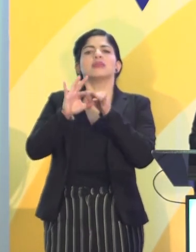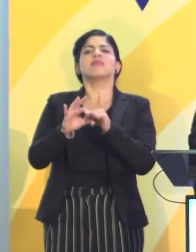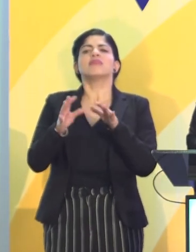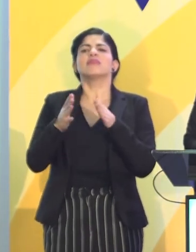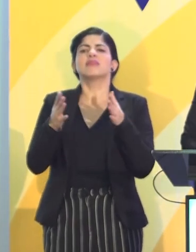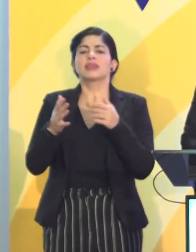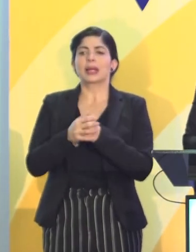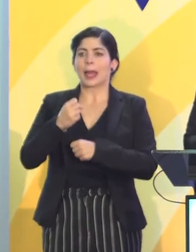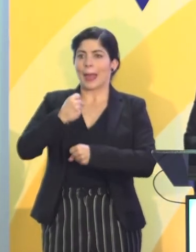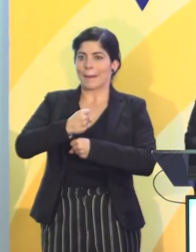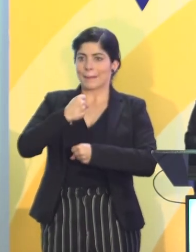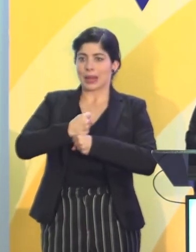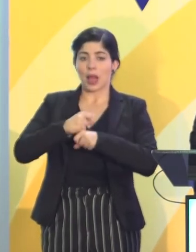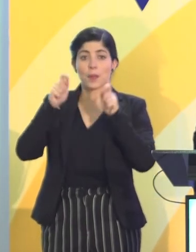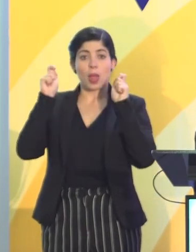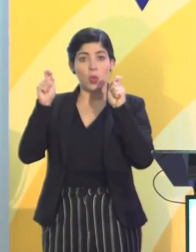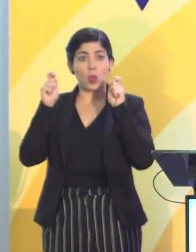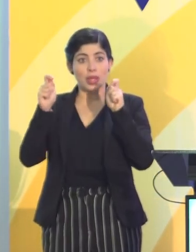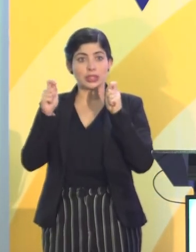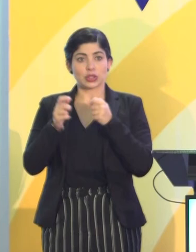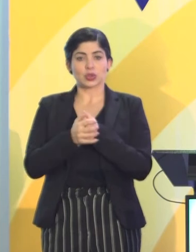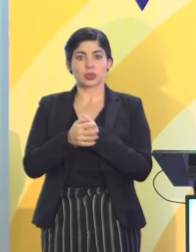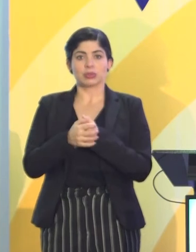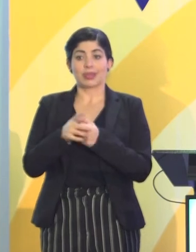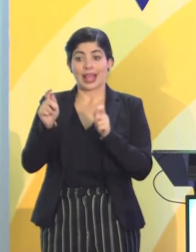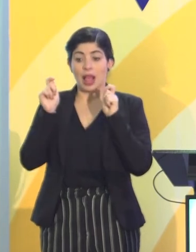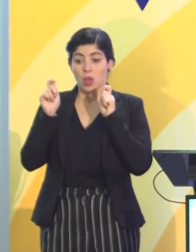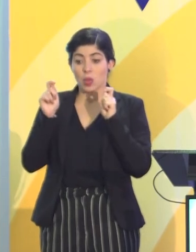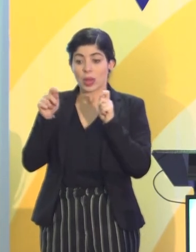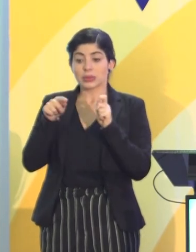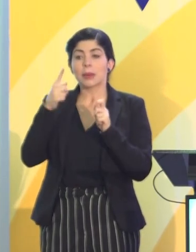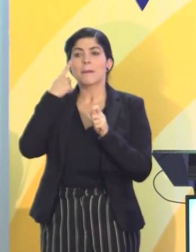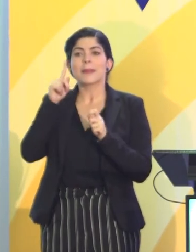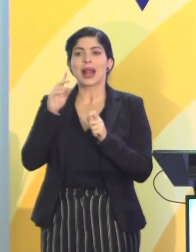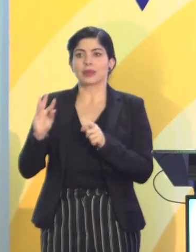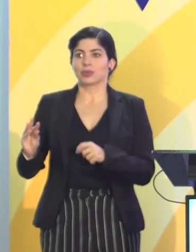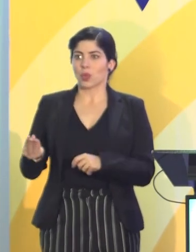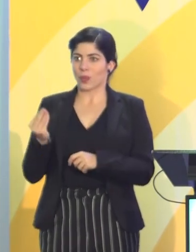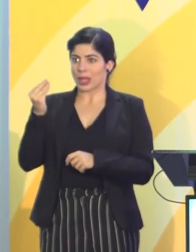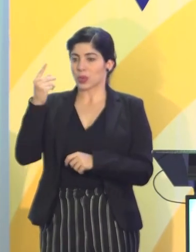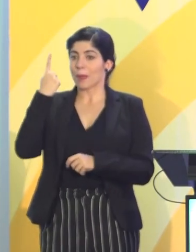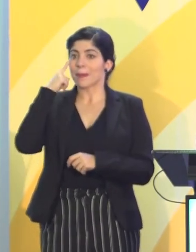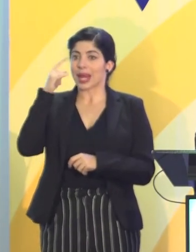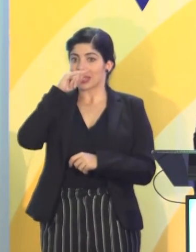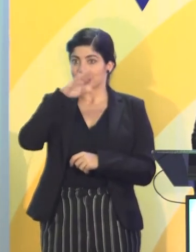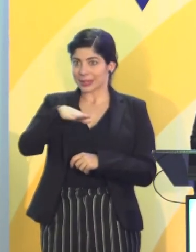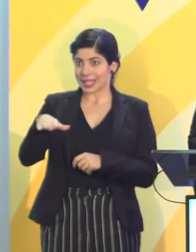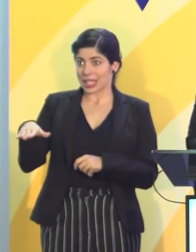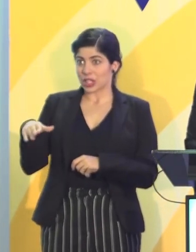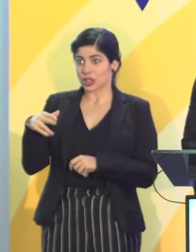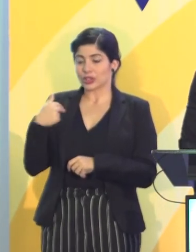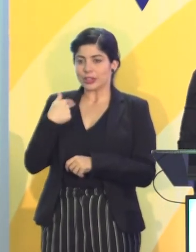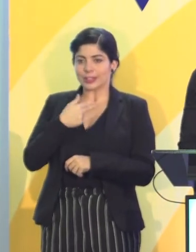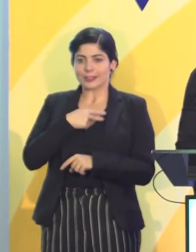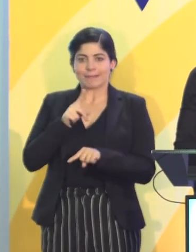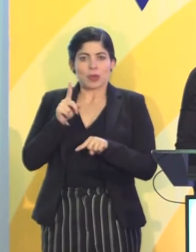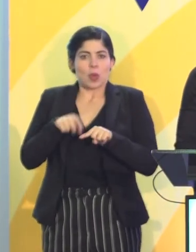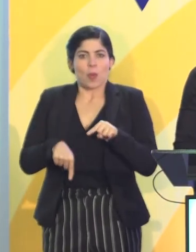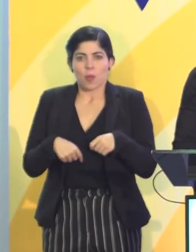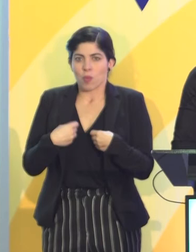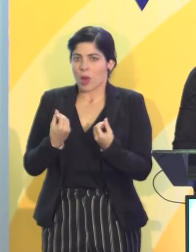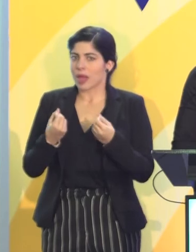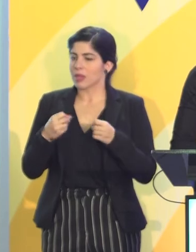con el empleo, la educación para nuestra juventud, para nuestra niñez. Nosotros no podemos